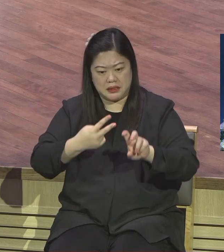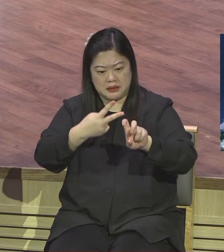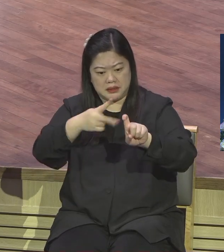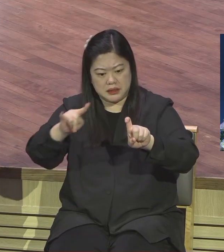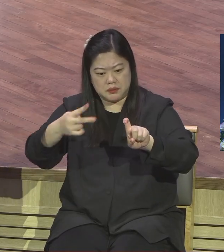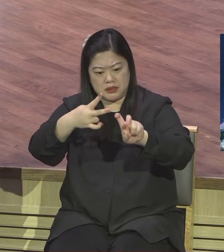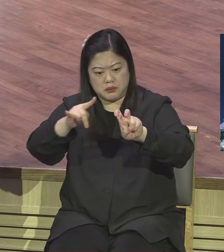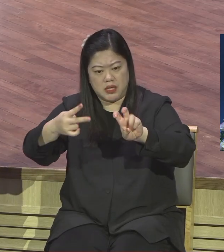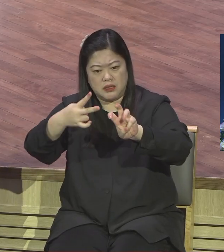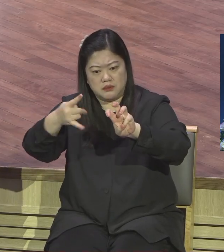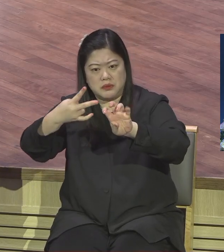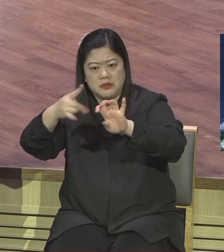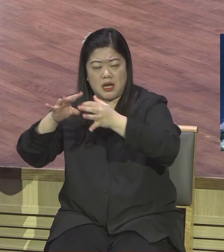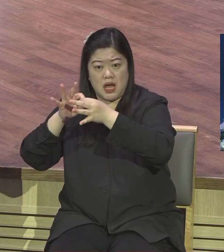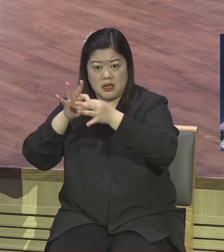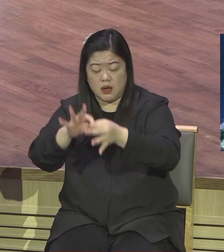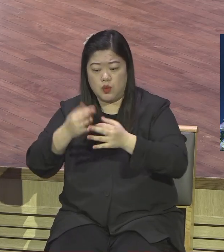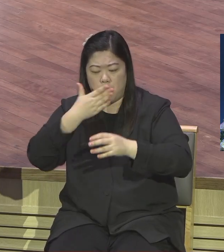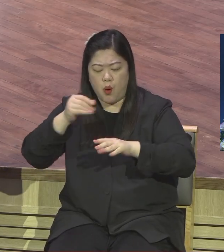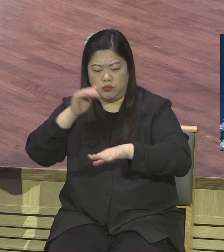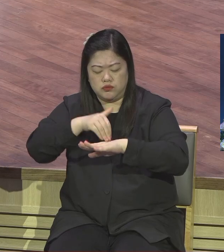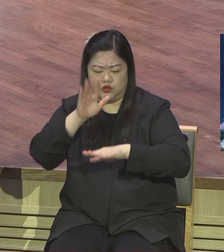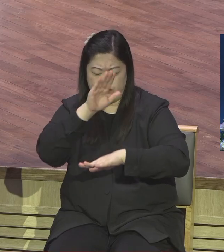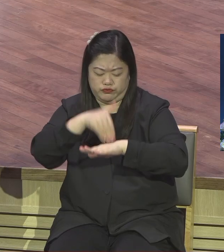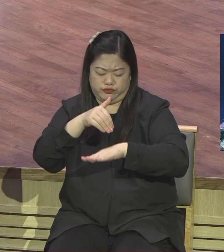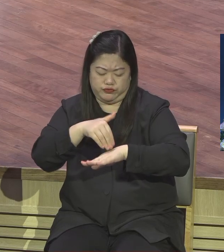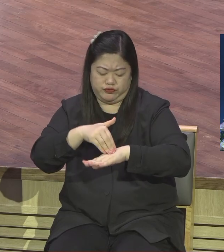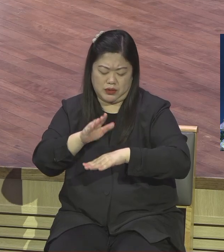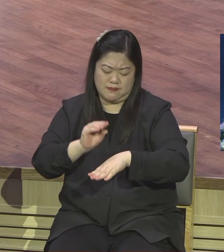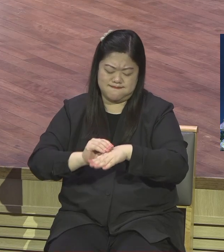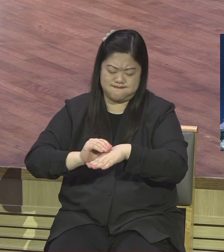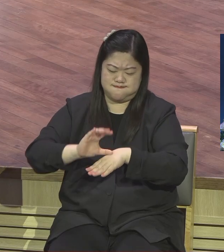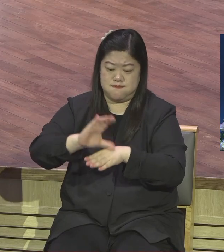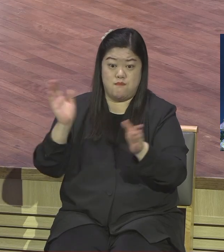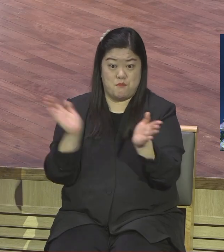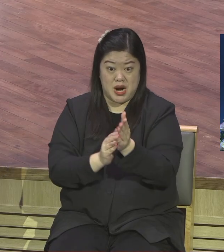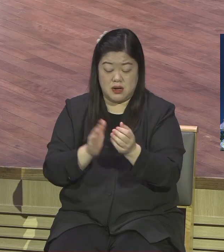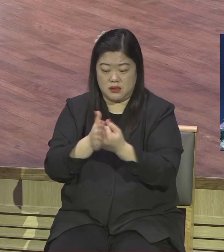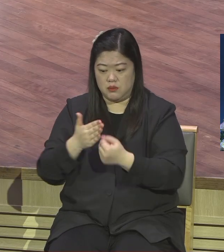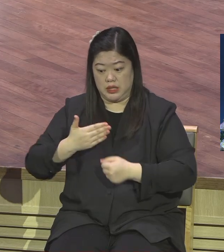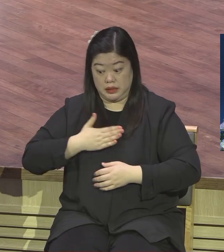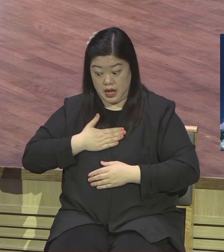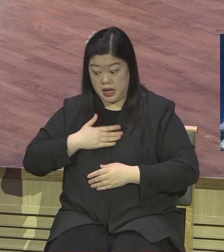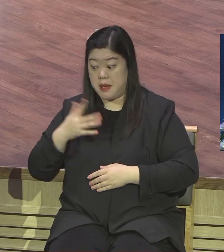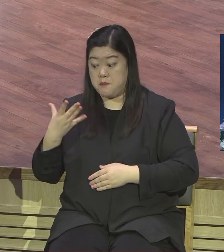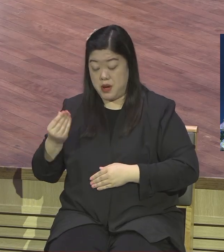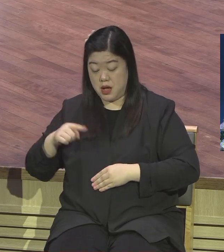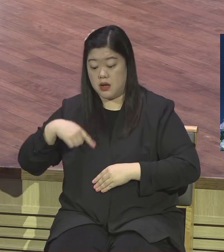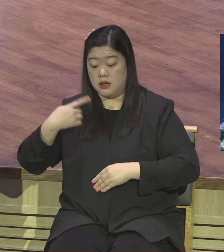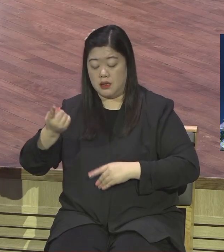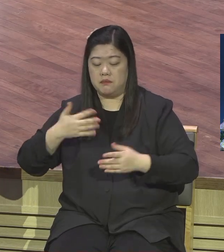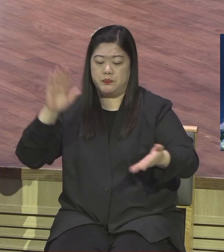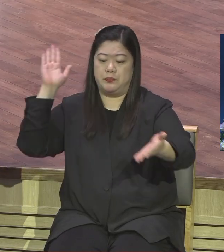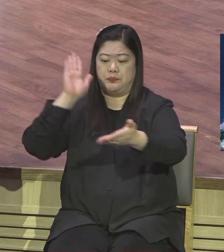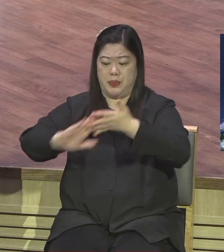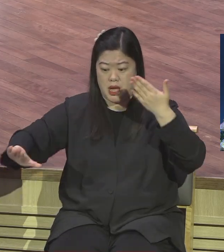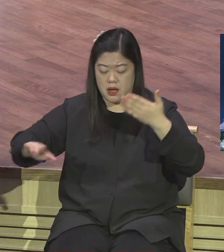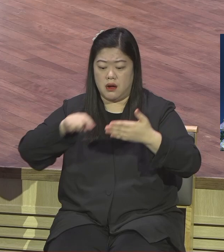성경한테 이들이 확 앞장서서 기어이 우리가 다 못하더라도 이 60만여 살고 있는 강성을 포함해서 서울 수도권